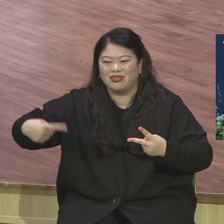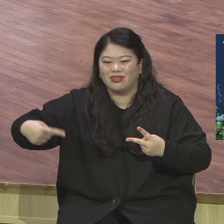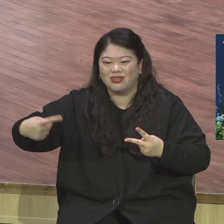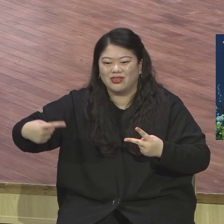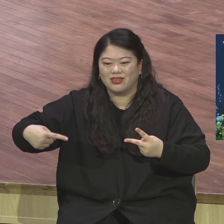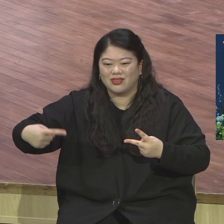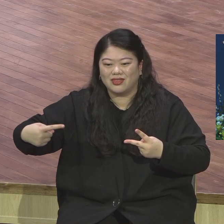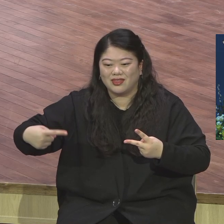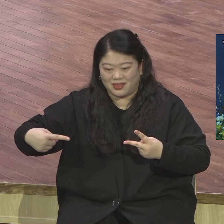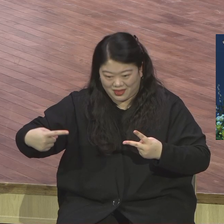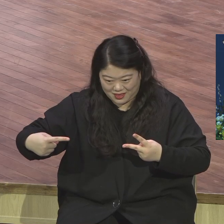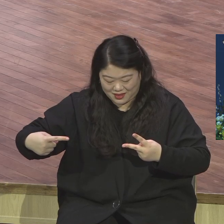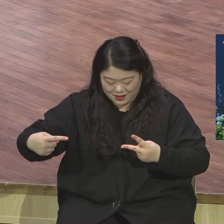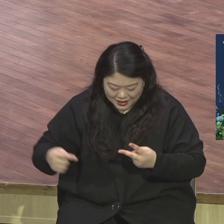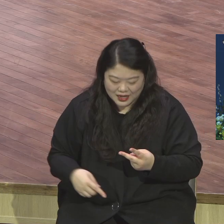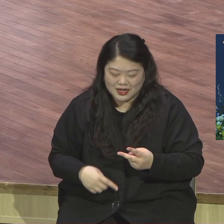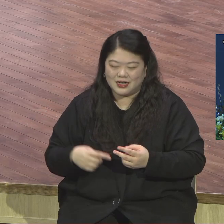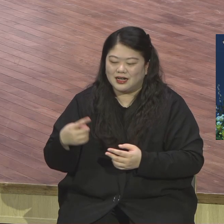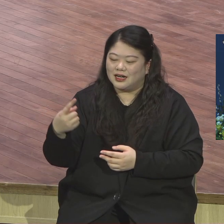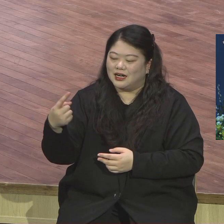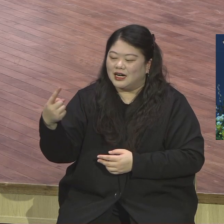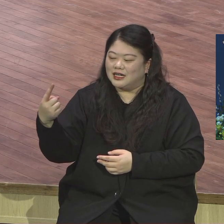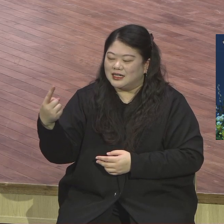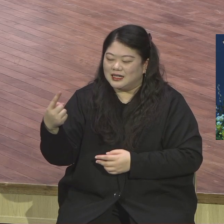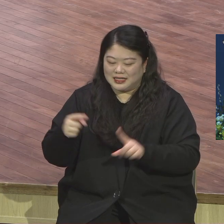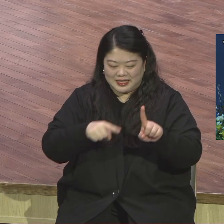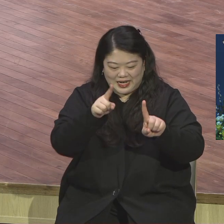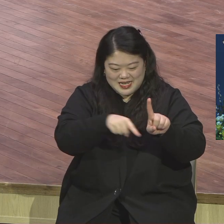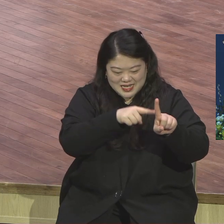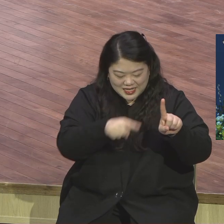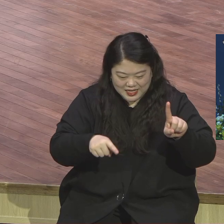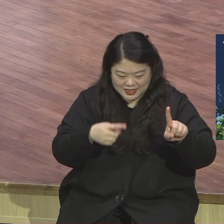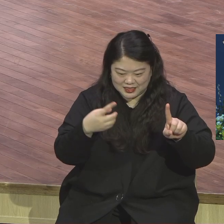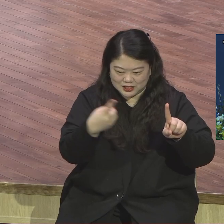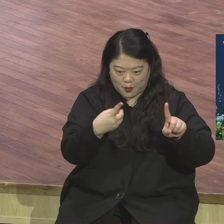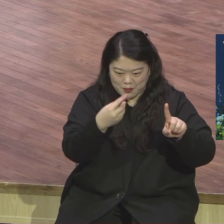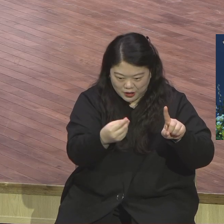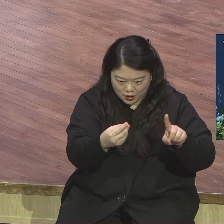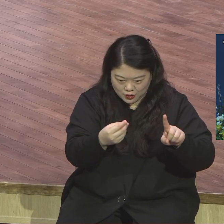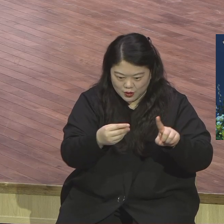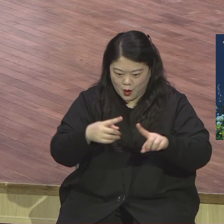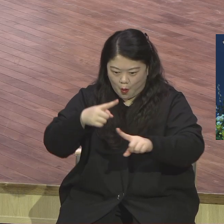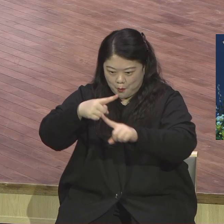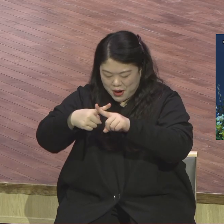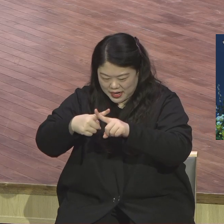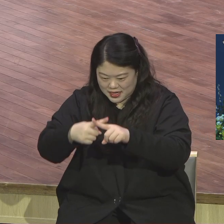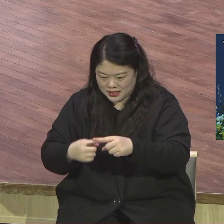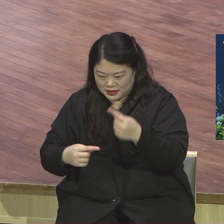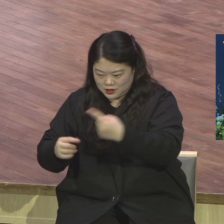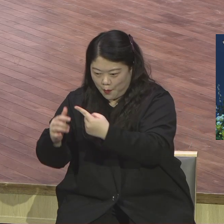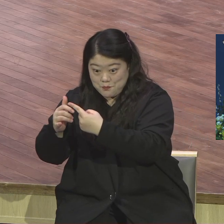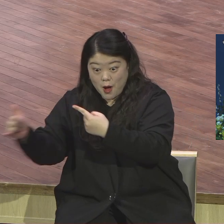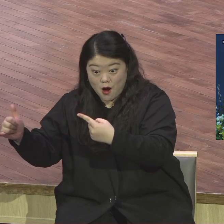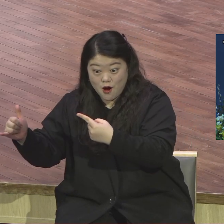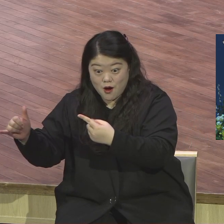천명의 헌신자가 있으면 끊다는 것이다. 이론이에요. 2022년